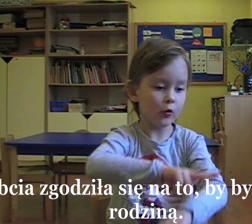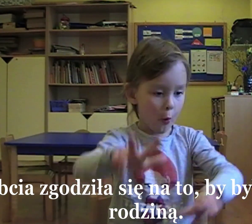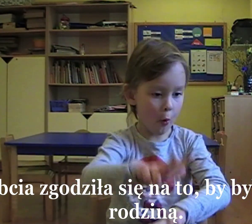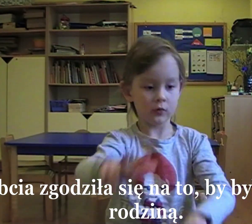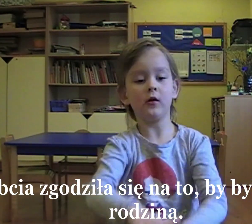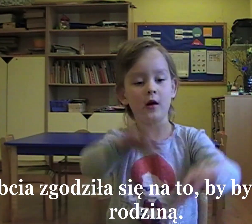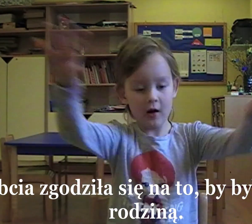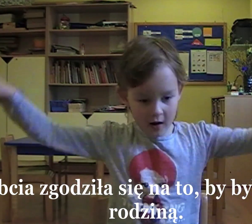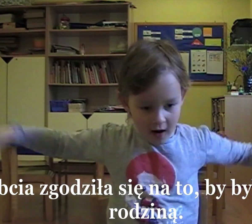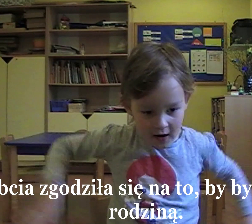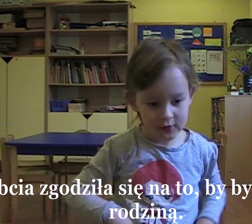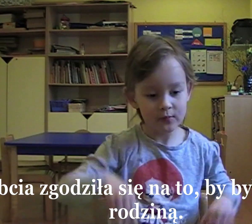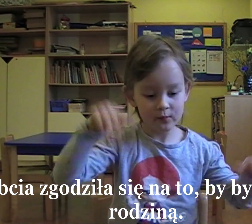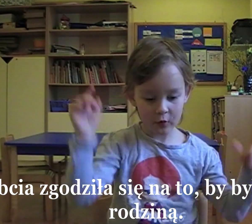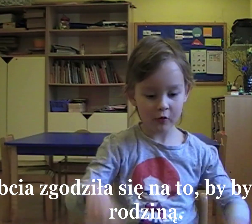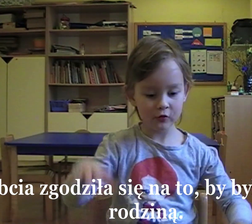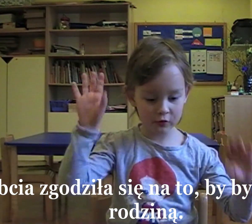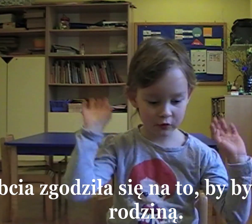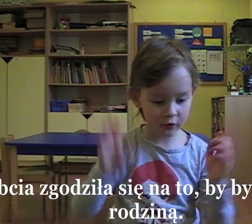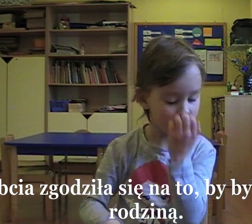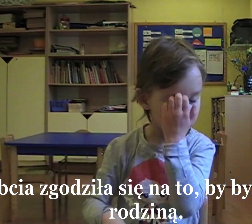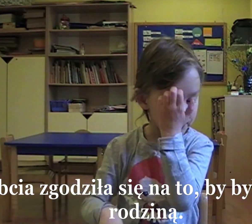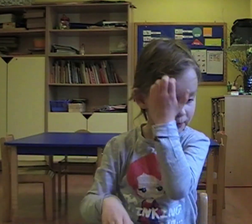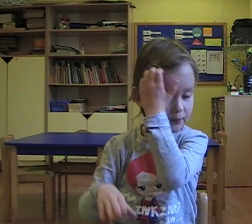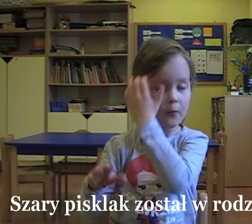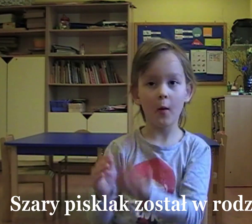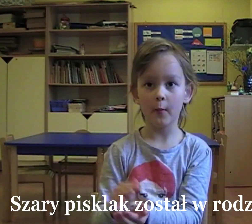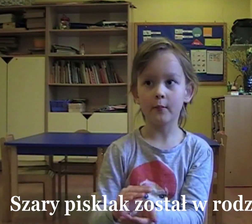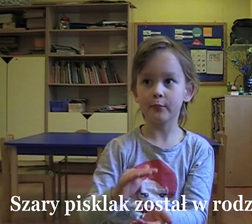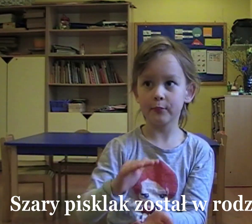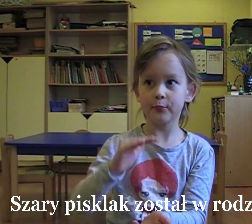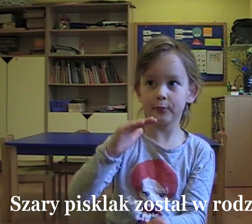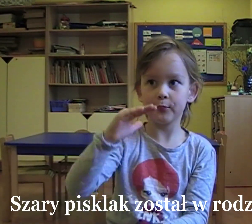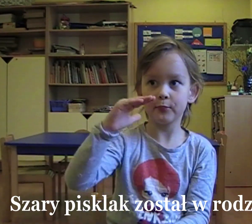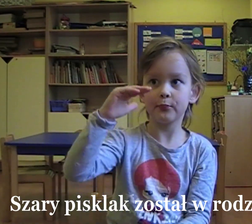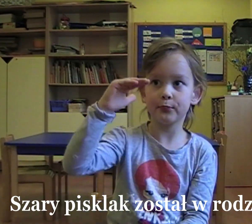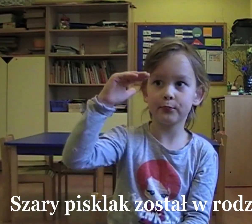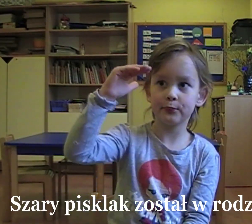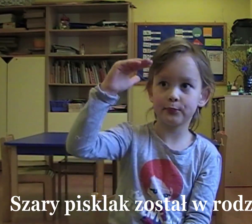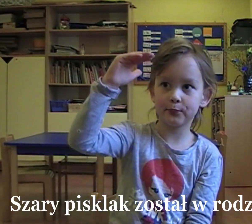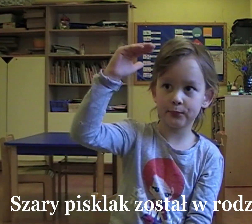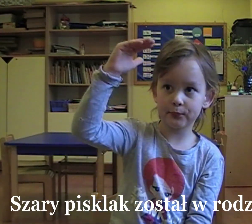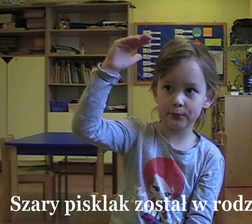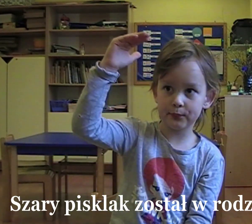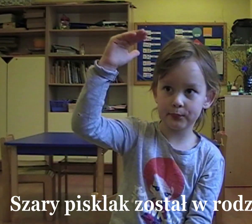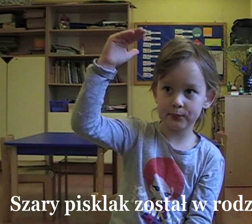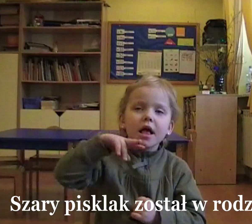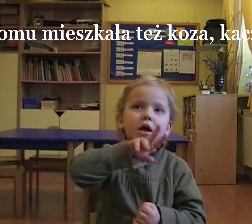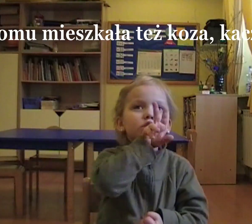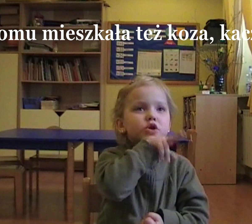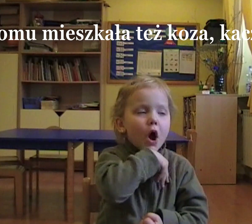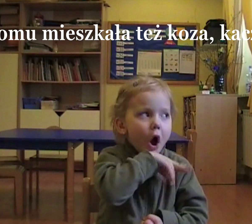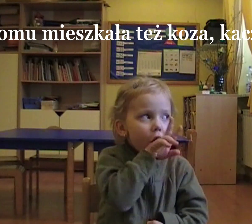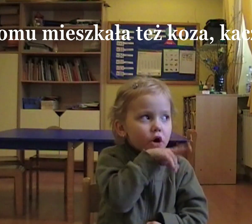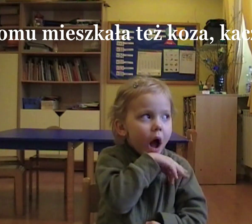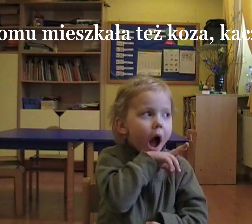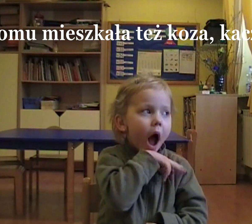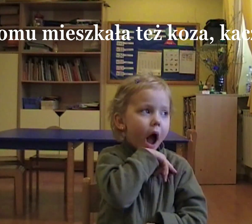Babcia się godziła na to, by byli jedną rodziną. Szary pisklak został w rodzinie.